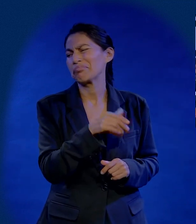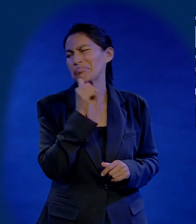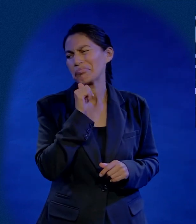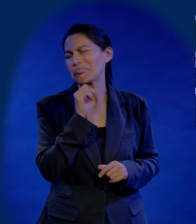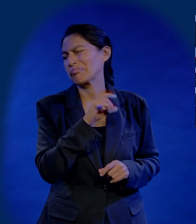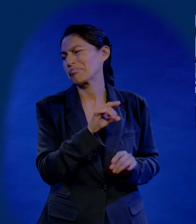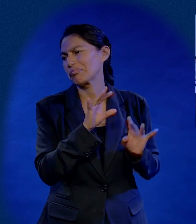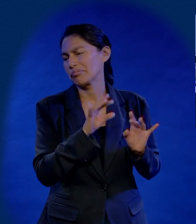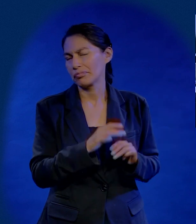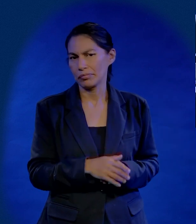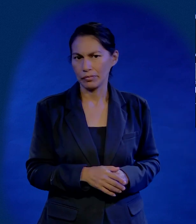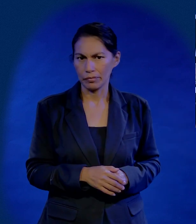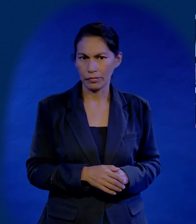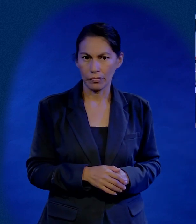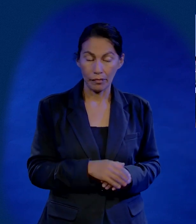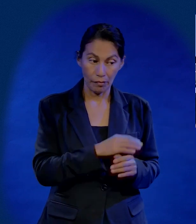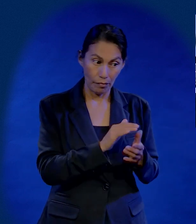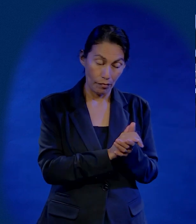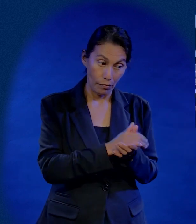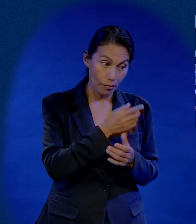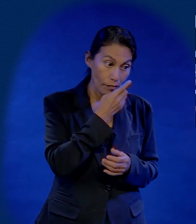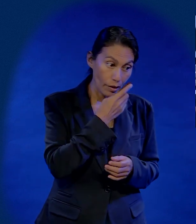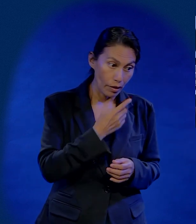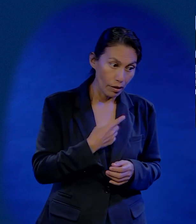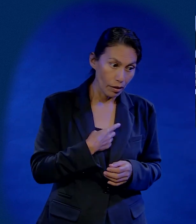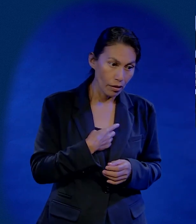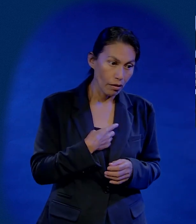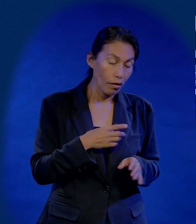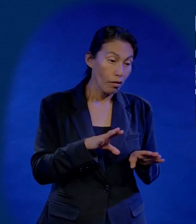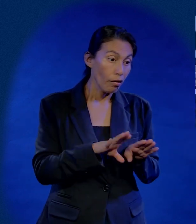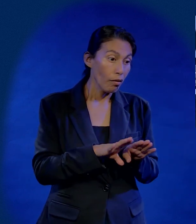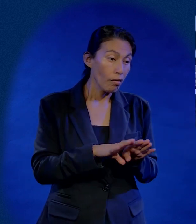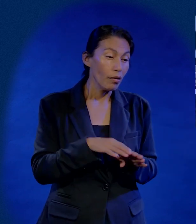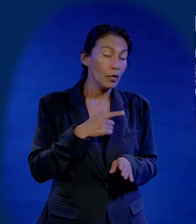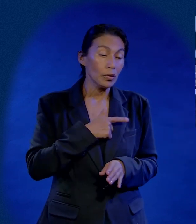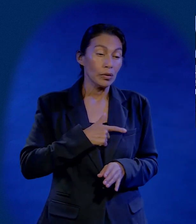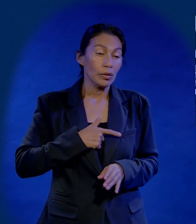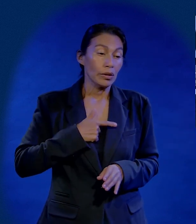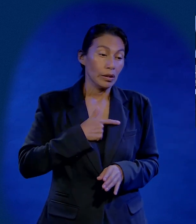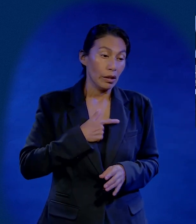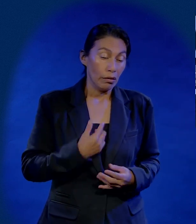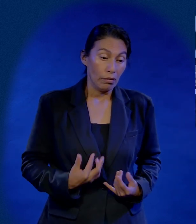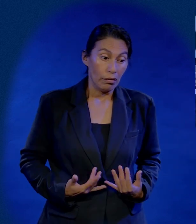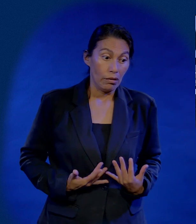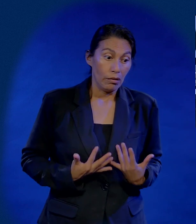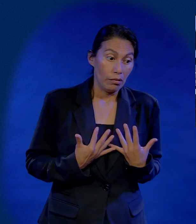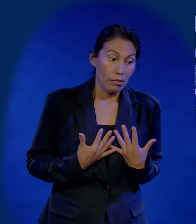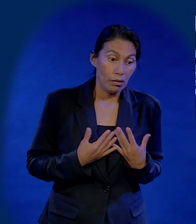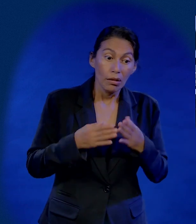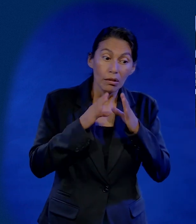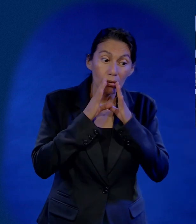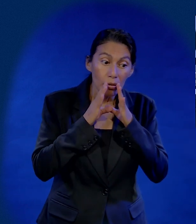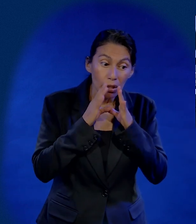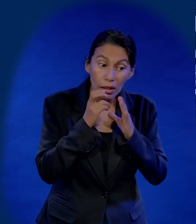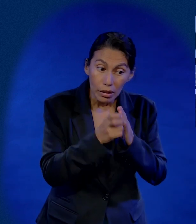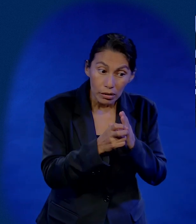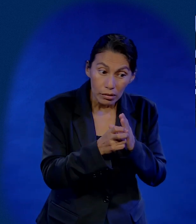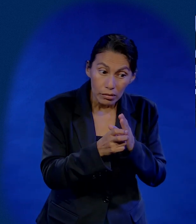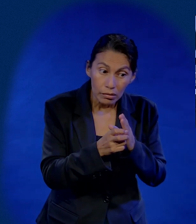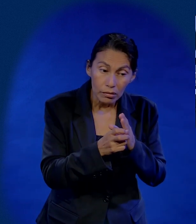hay que respetarlo. Sí, sí, sí, pero así es. Y entonces la esposa dijo algo que me brincó, me dijo, ¿Cómo me gustaría que el